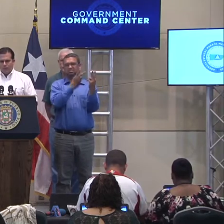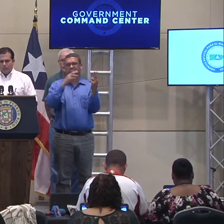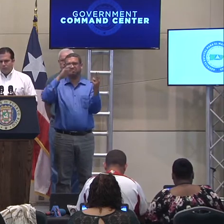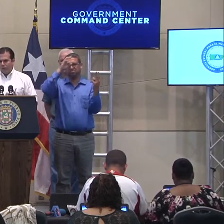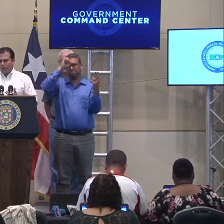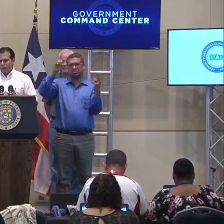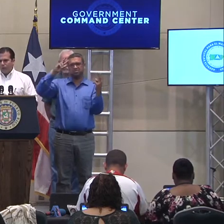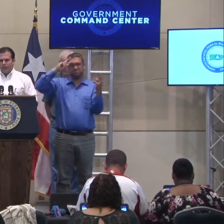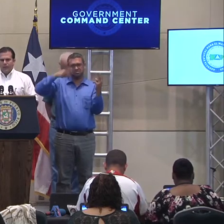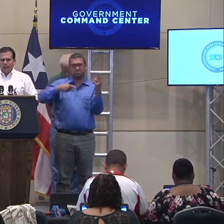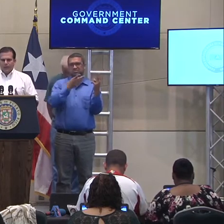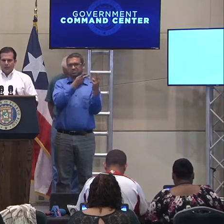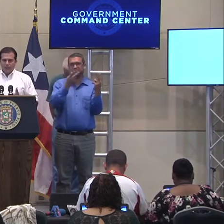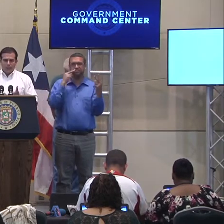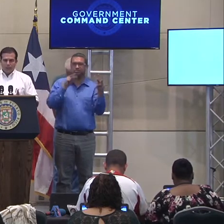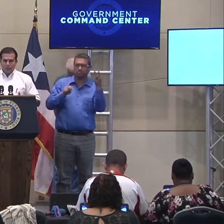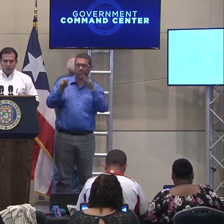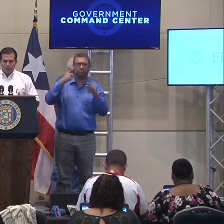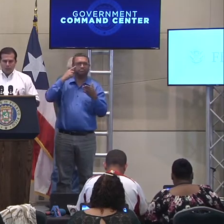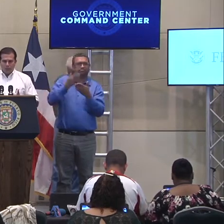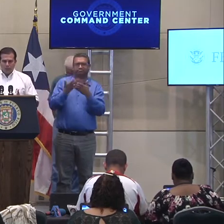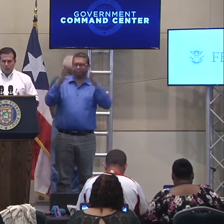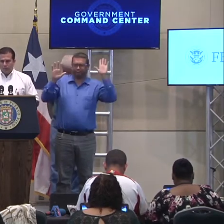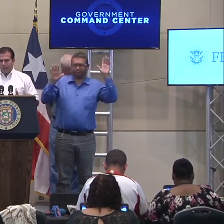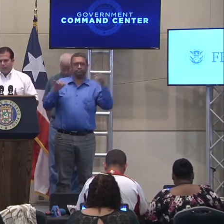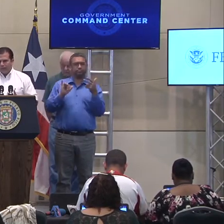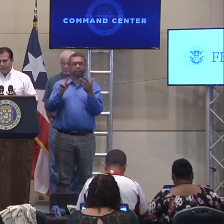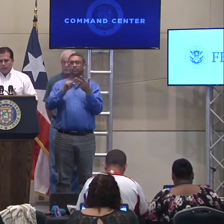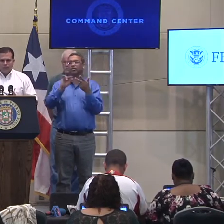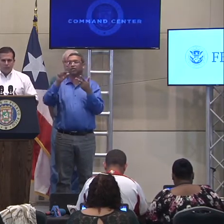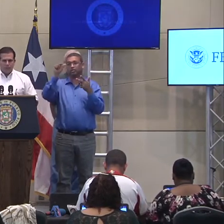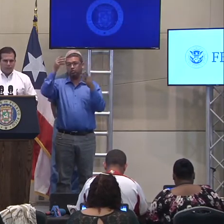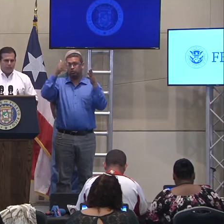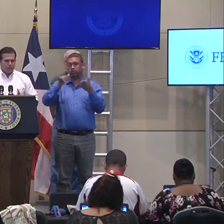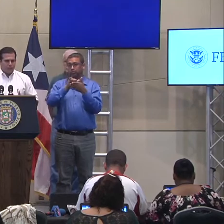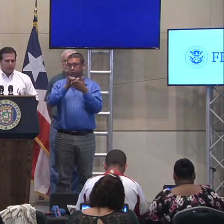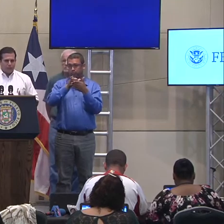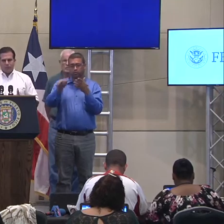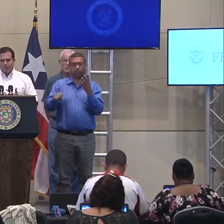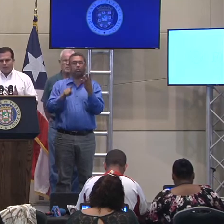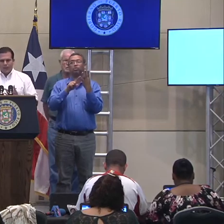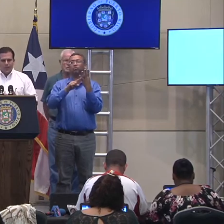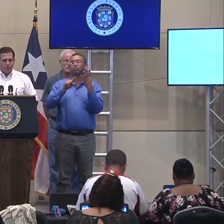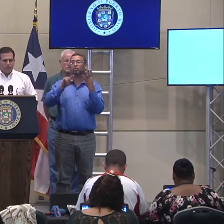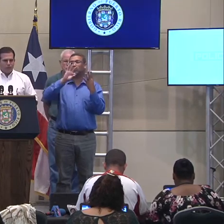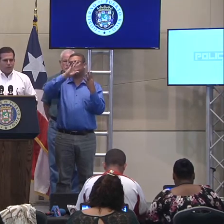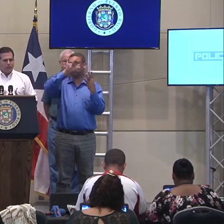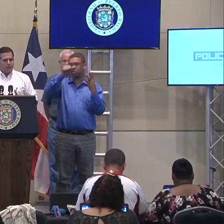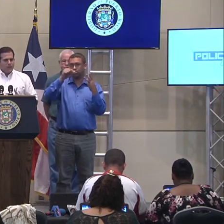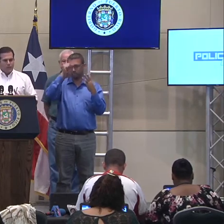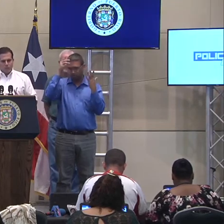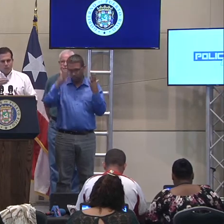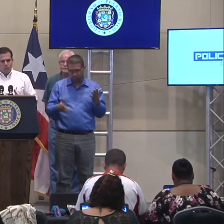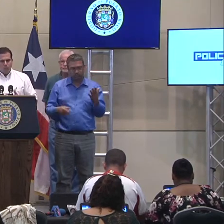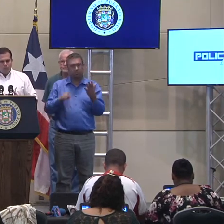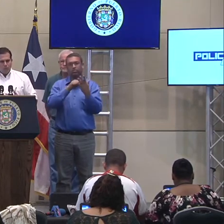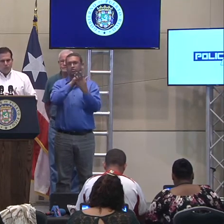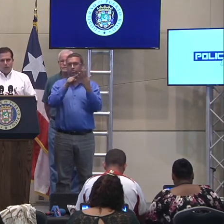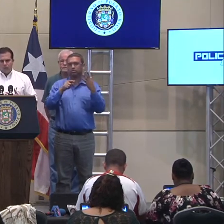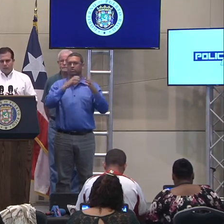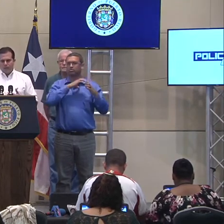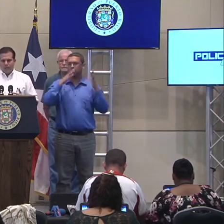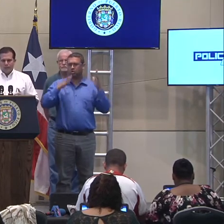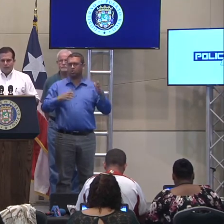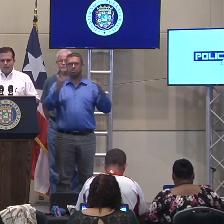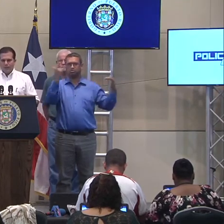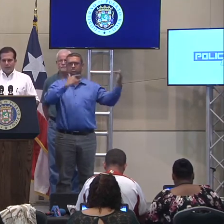llevaron esa impresión, al igual que, eh, el gobernador de Nueva York que vino para acá, el gobernador de Florida que vino para acá, y los congresistas que poco a poco han